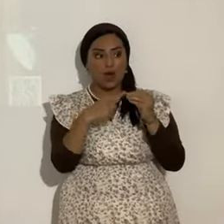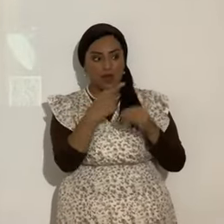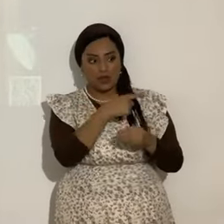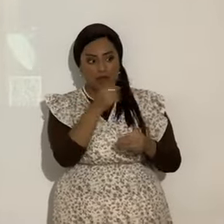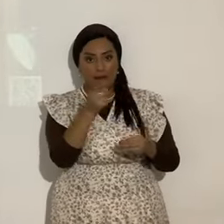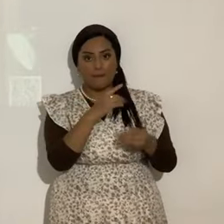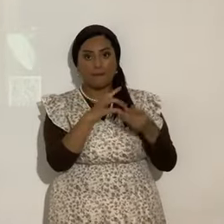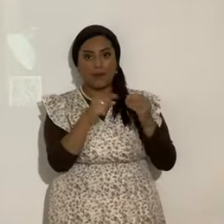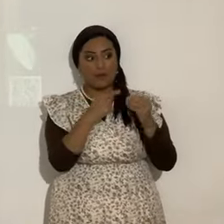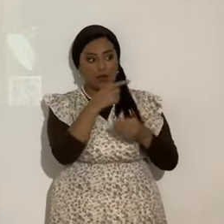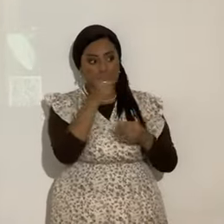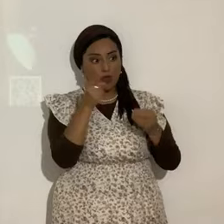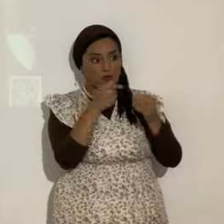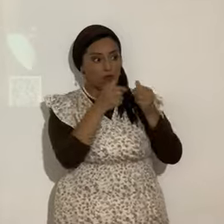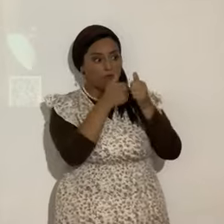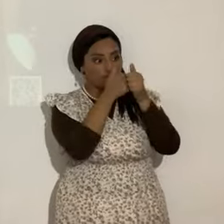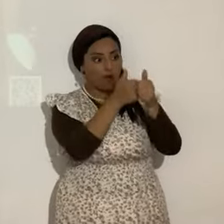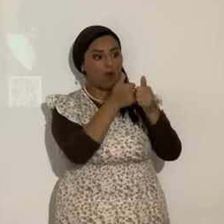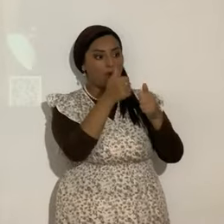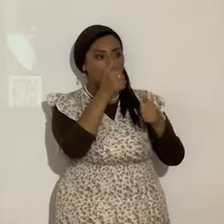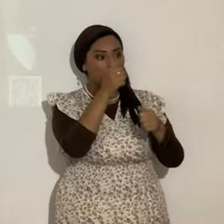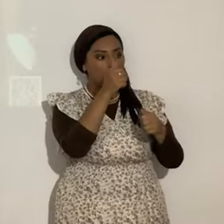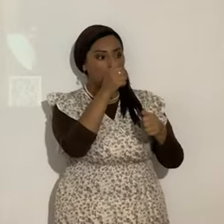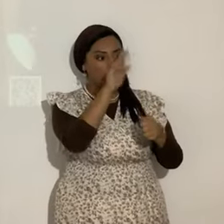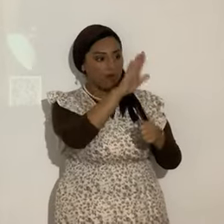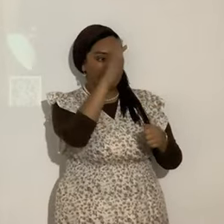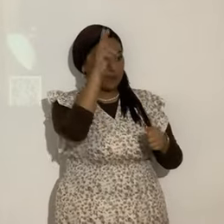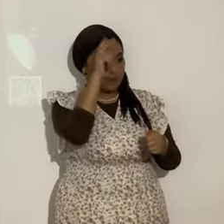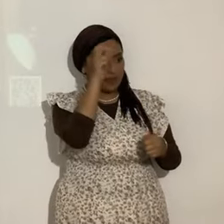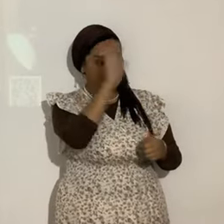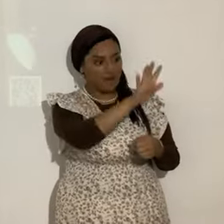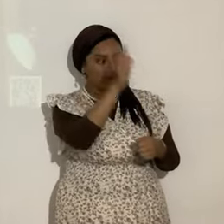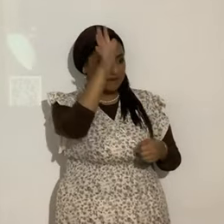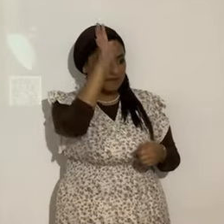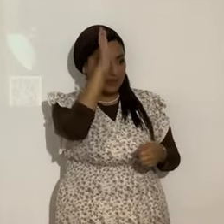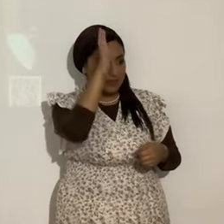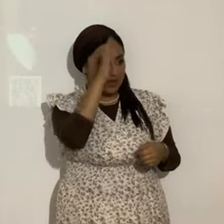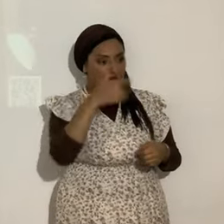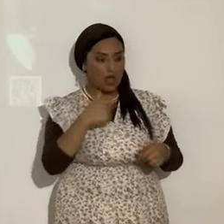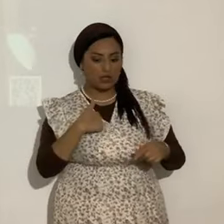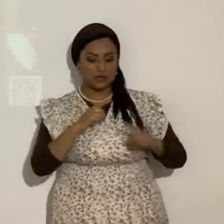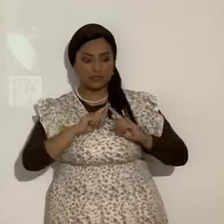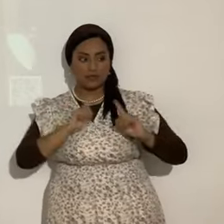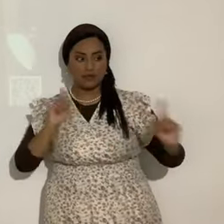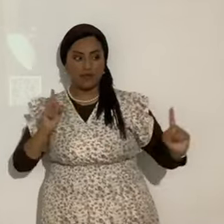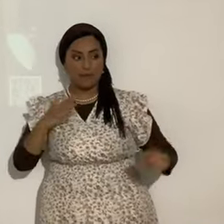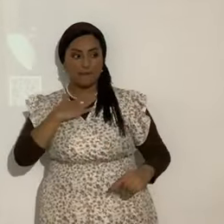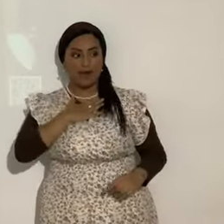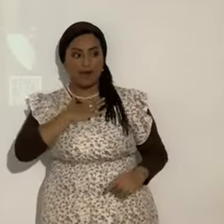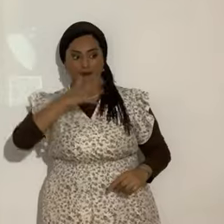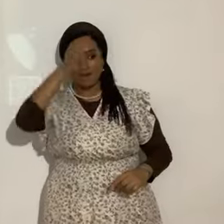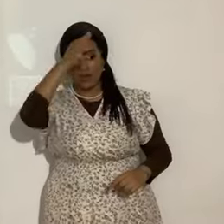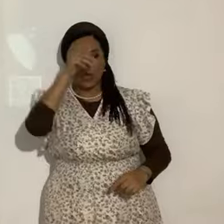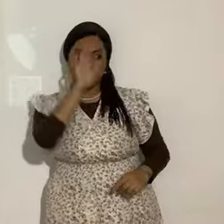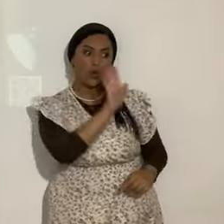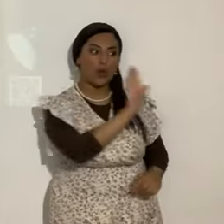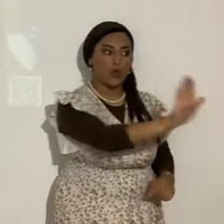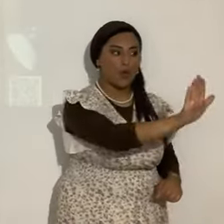Satanás. Ustedes son hijos de su Padre, porque está haciendo la diferencia. Mi Padre, su Padre, ¿sí?